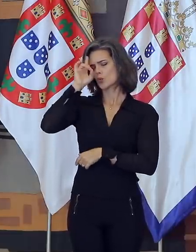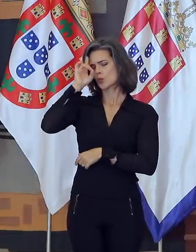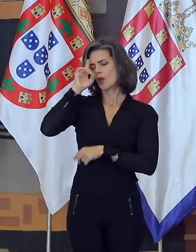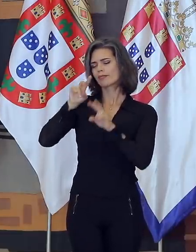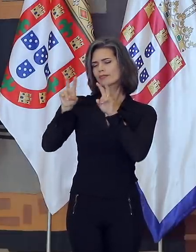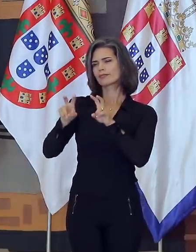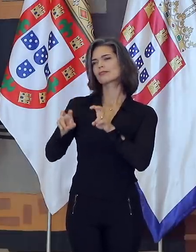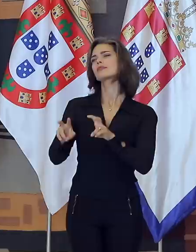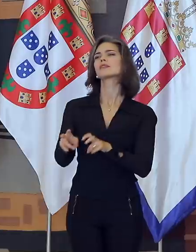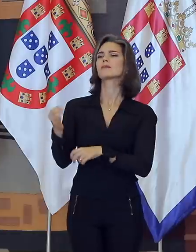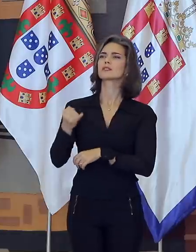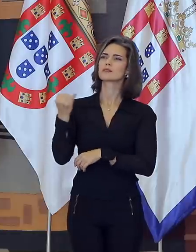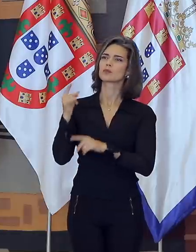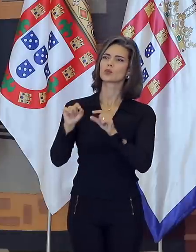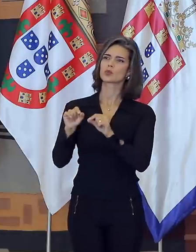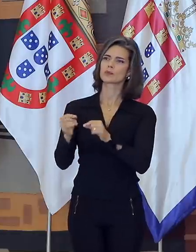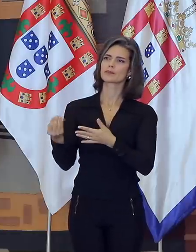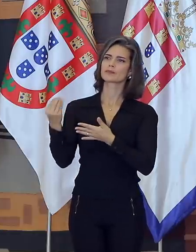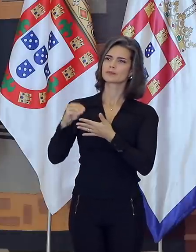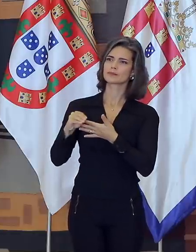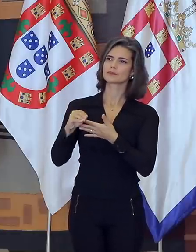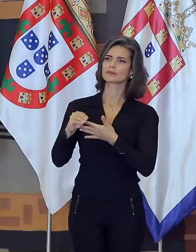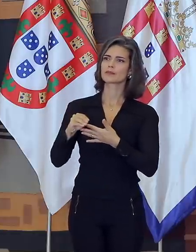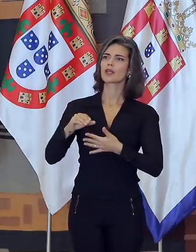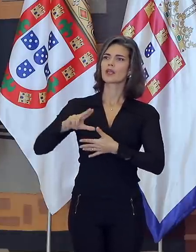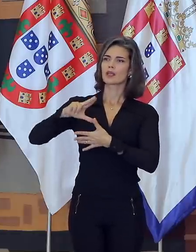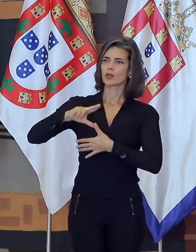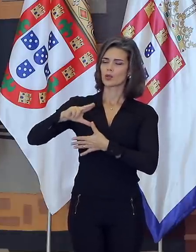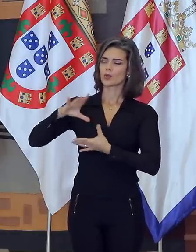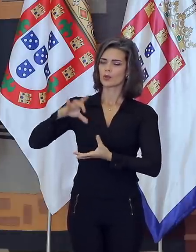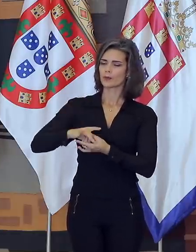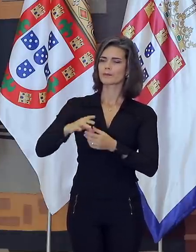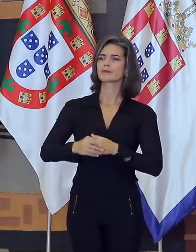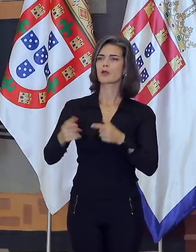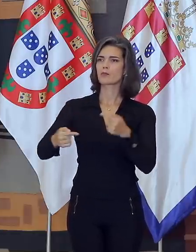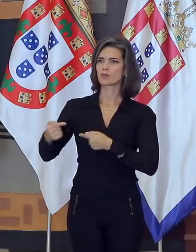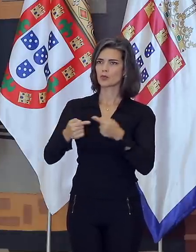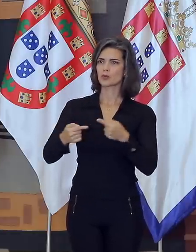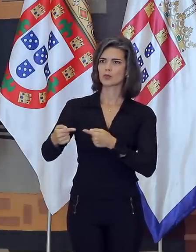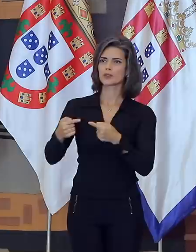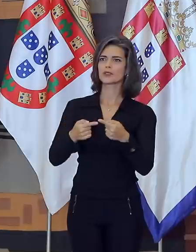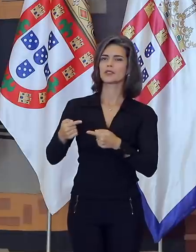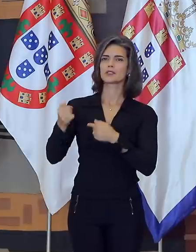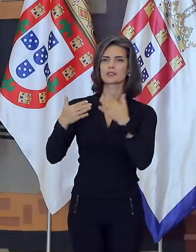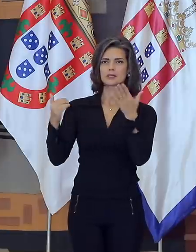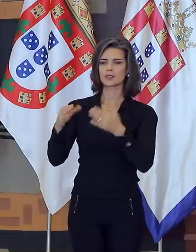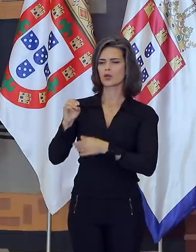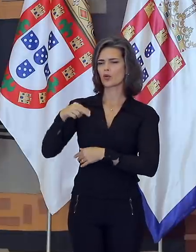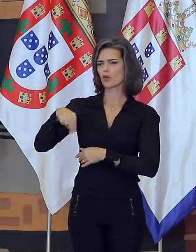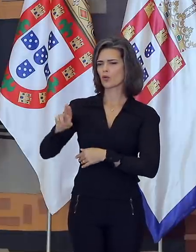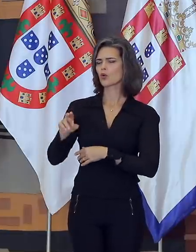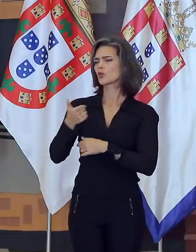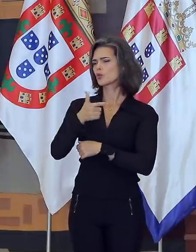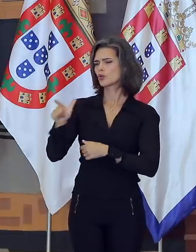temas que incluem necessariamente a integração sul-americana, a agenda política internacional nas Nações Unidas e em outros